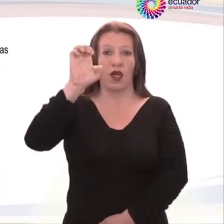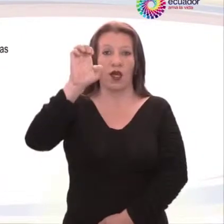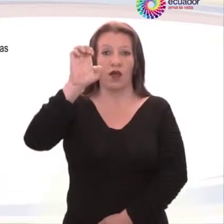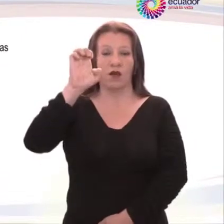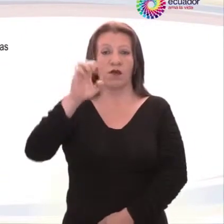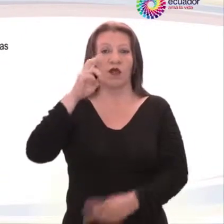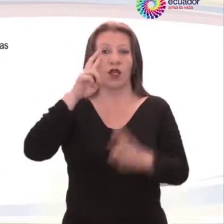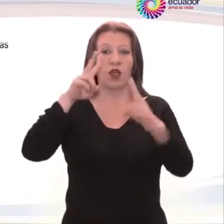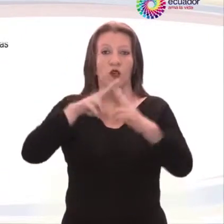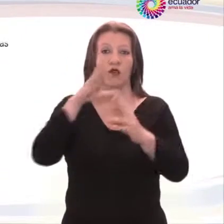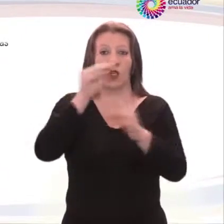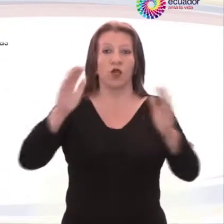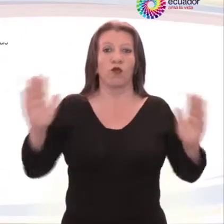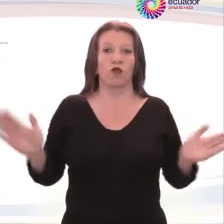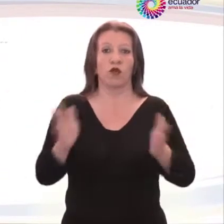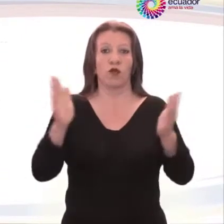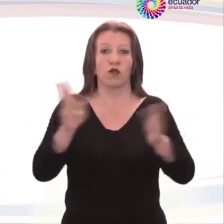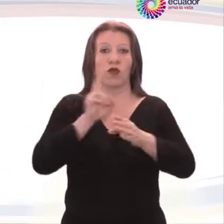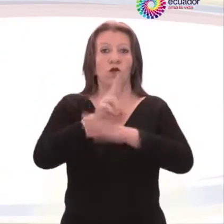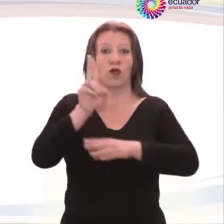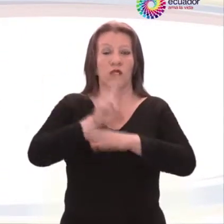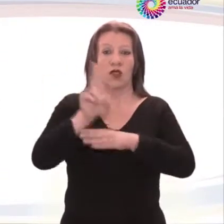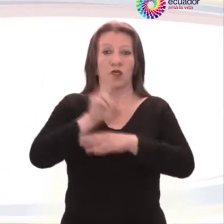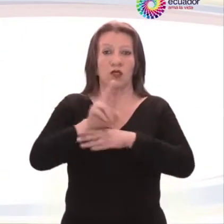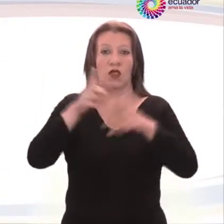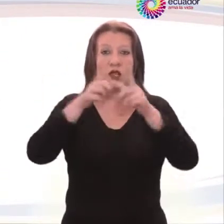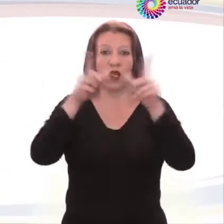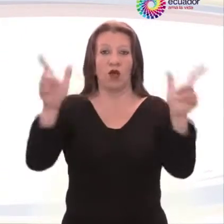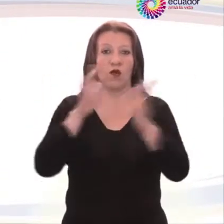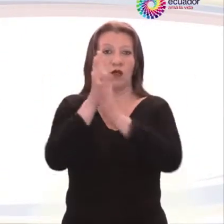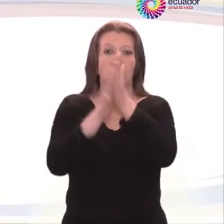Reconocer y promover la utilización de lenguas de señas. e.